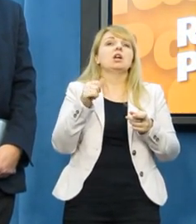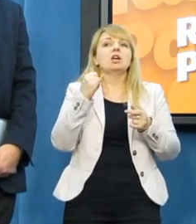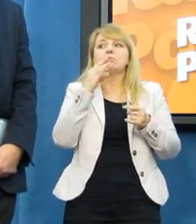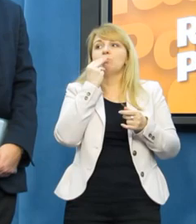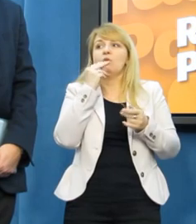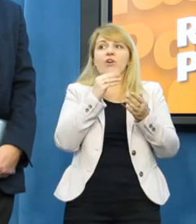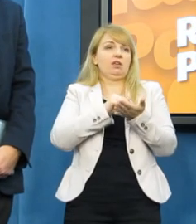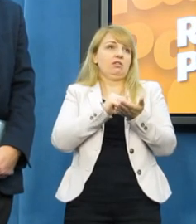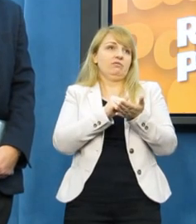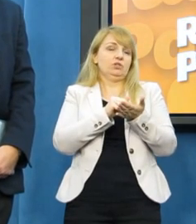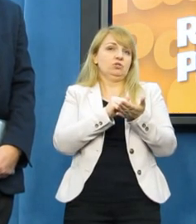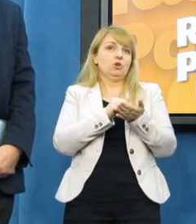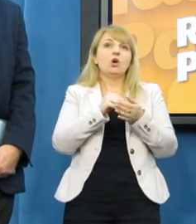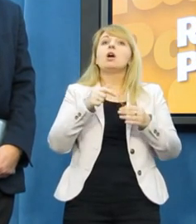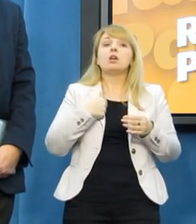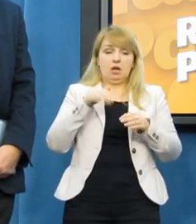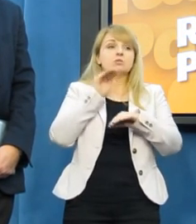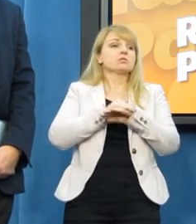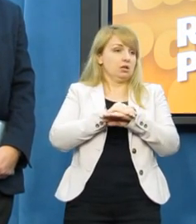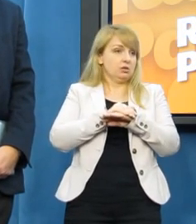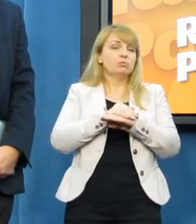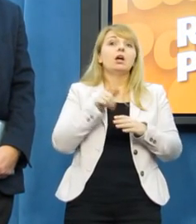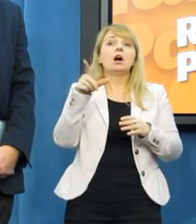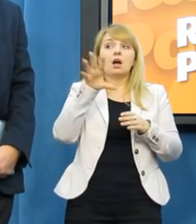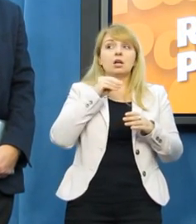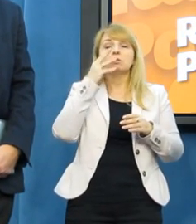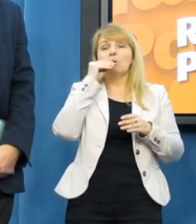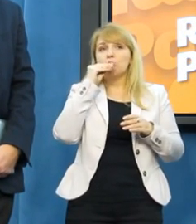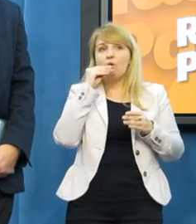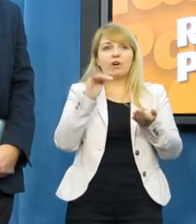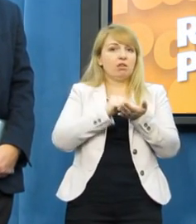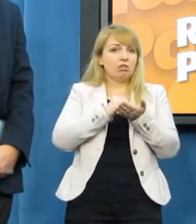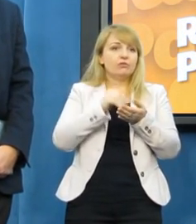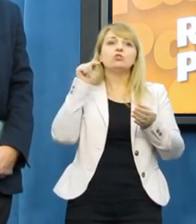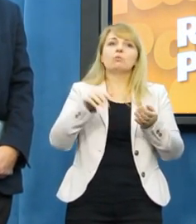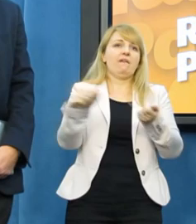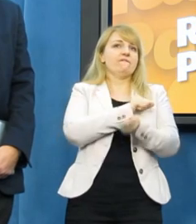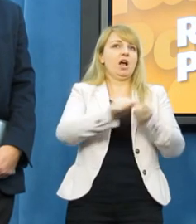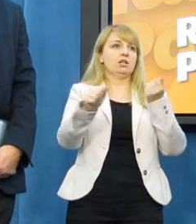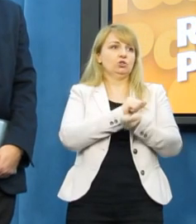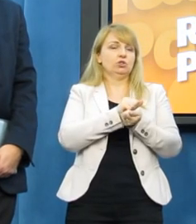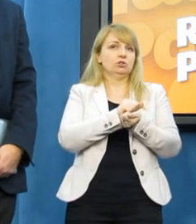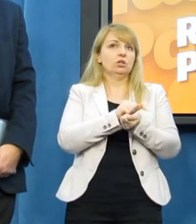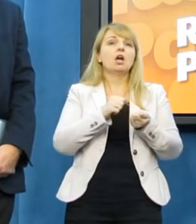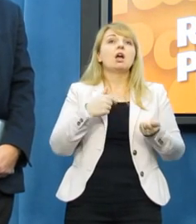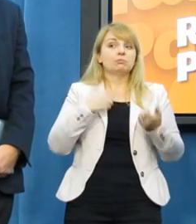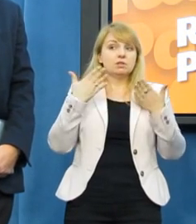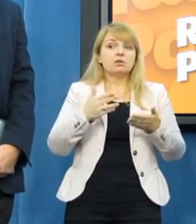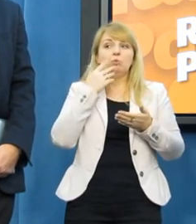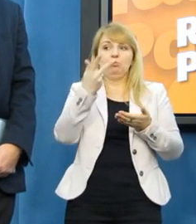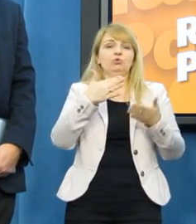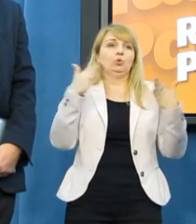w jakiś sposób walczyć trzeba. Tak. To nie ulega odbyłości. Zaproponowaliśmy septalog, jak pan pamięta i staramy się mu być wierni.